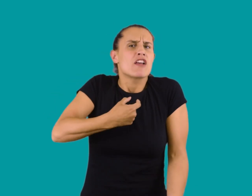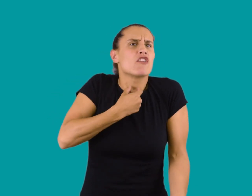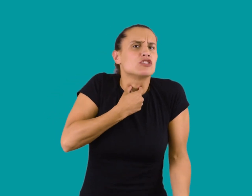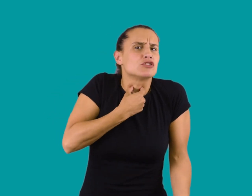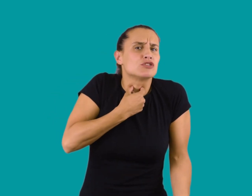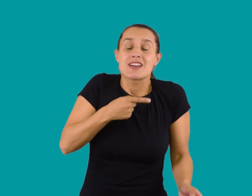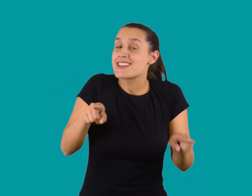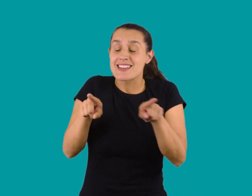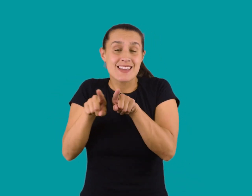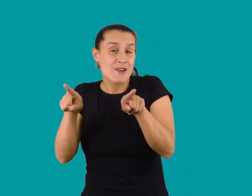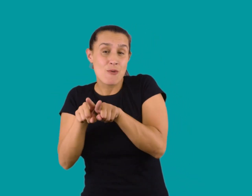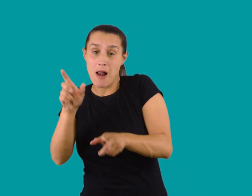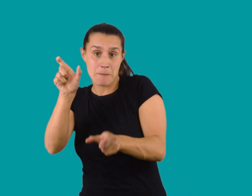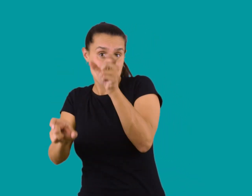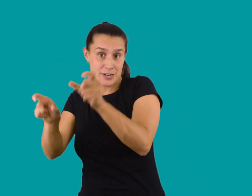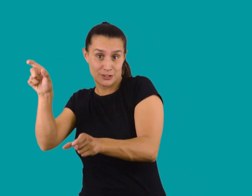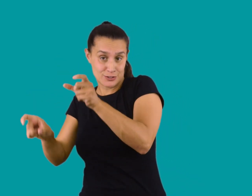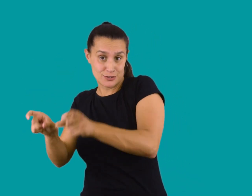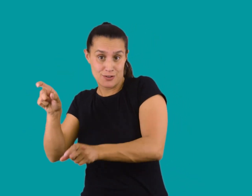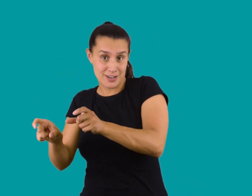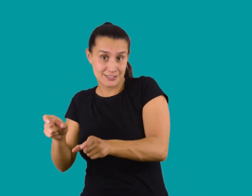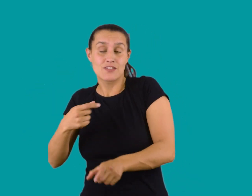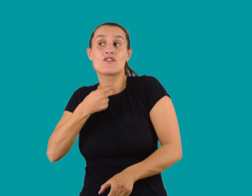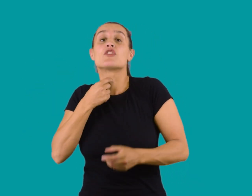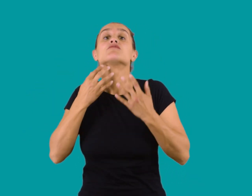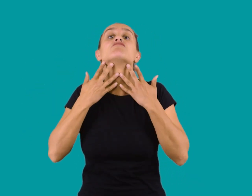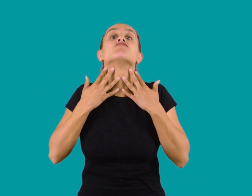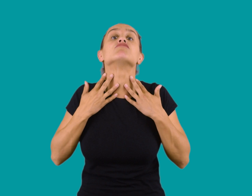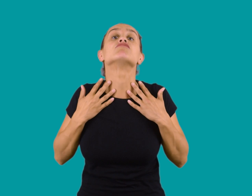haciendo vibrar las cuerdas vocales con el paso del aire.